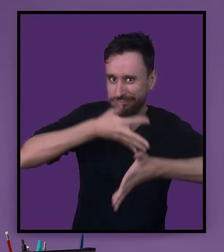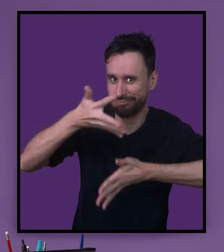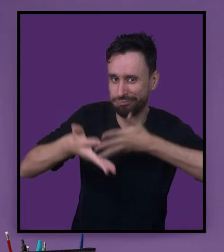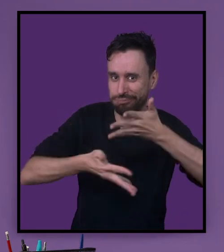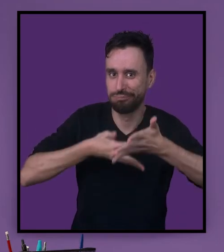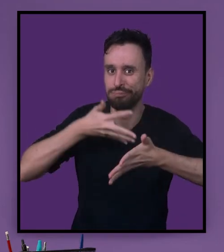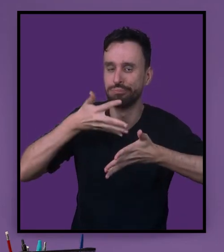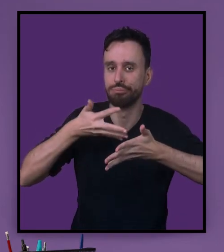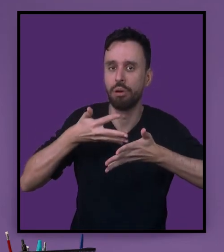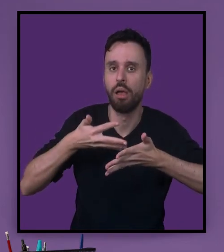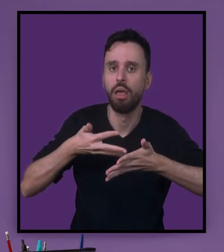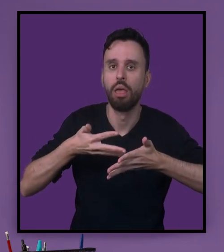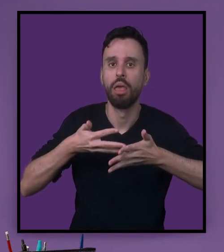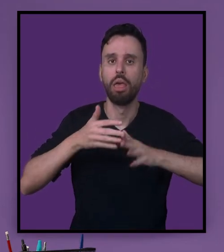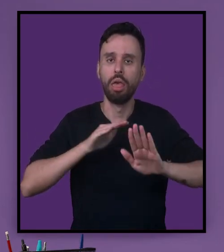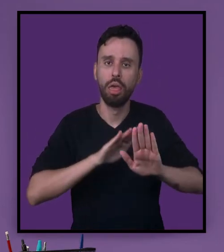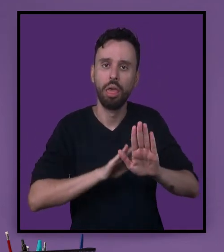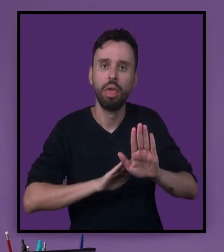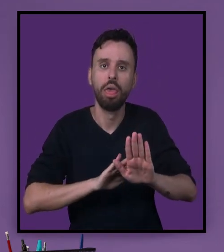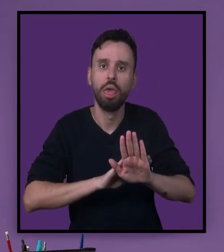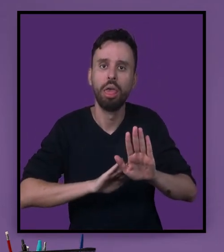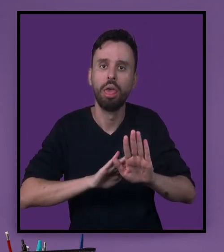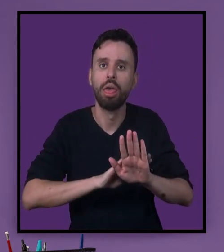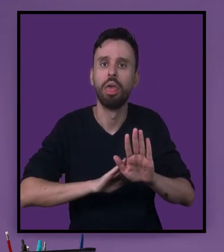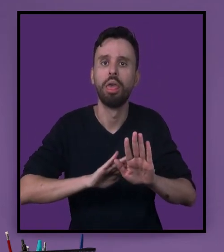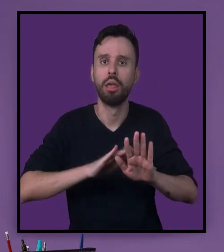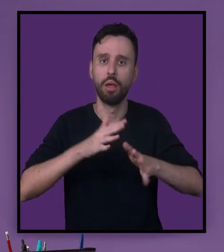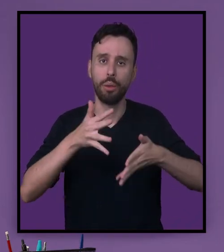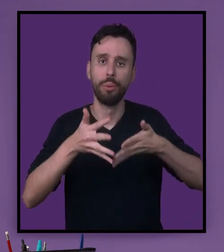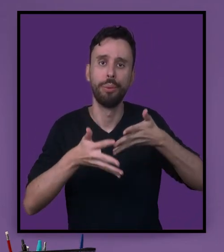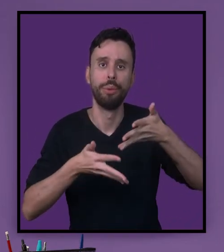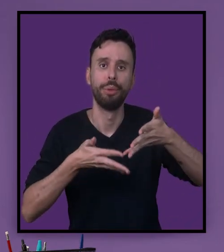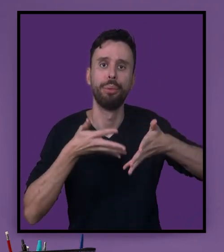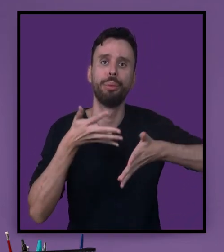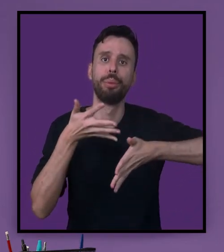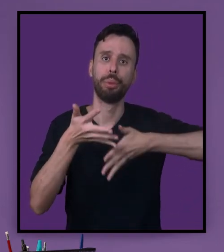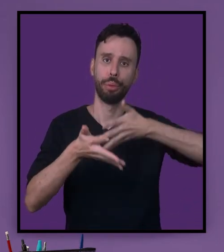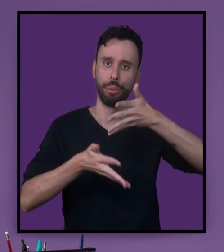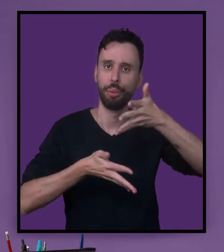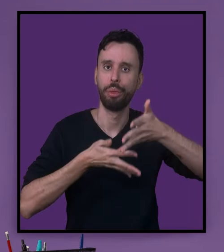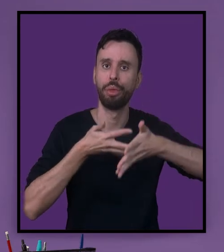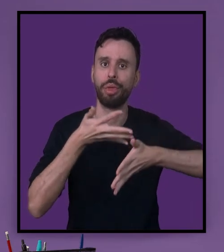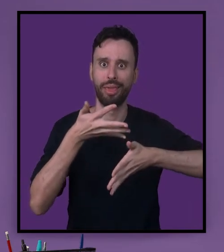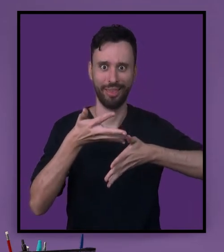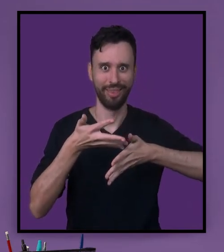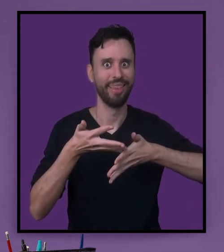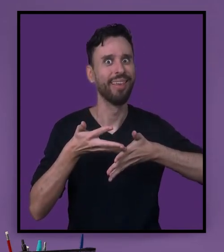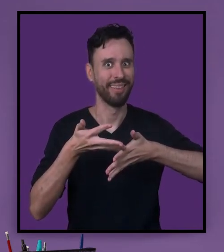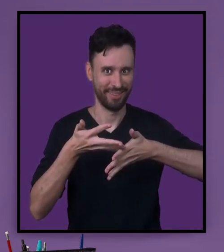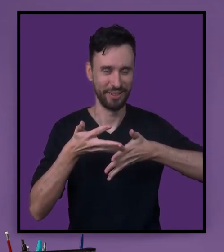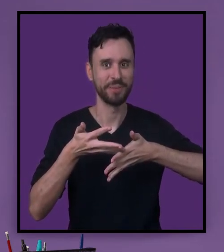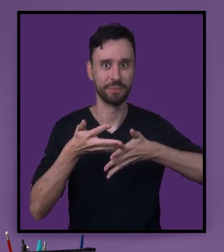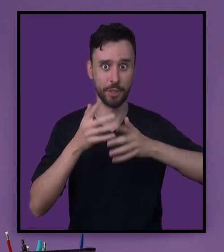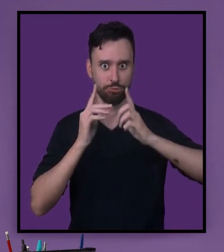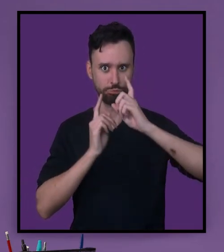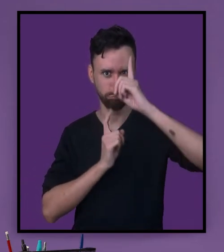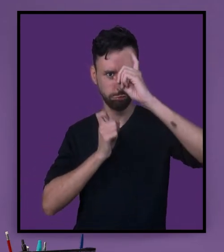também de um discurso sinalizado, de apresentar um eufemismo, ou seja, quero suavizar o meu discurso,